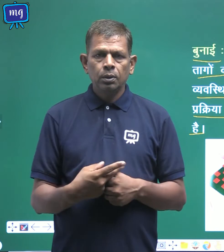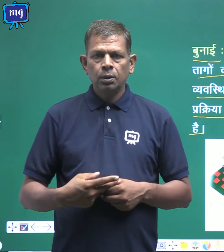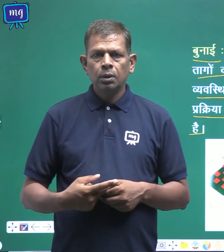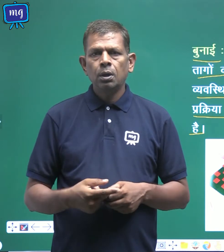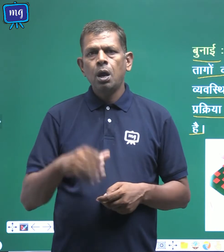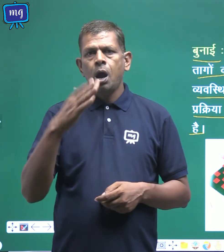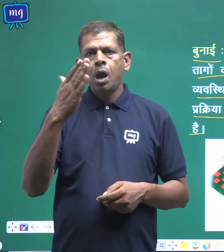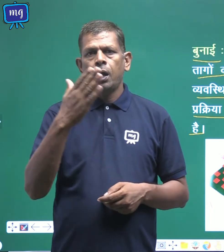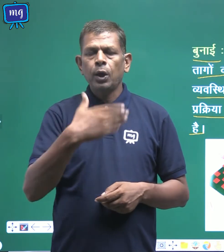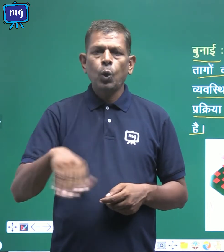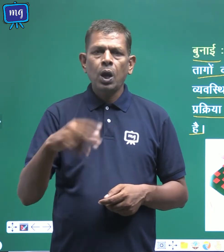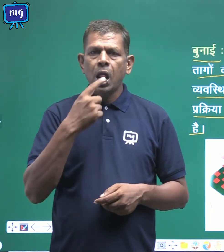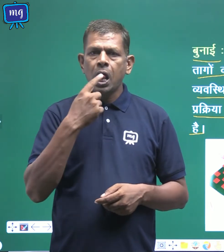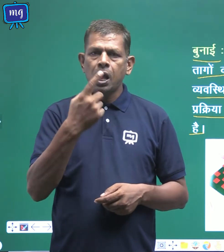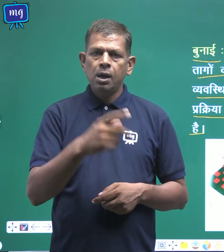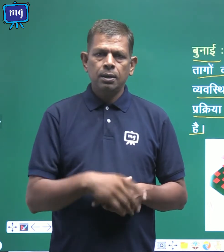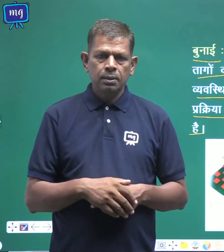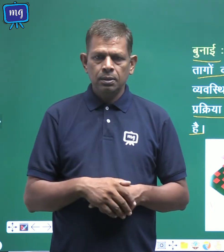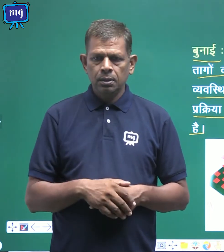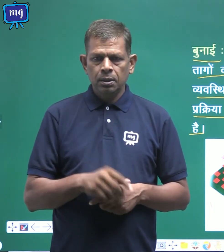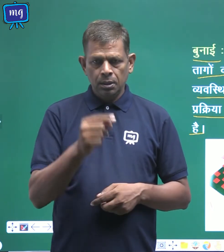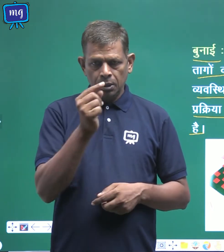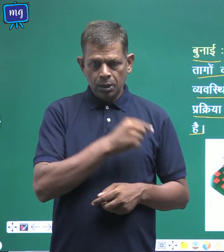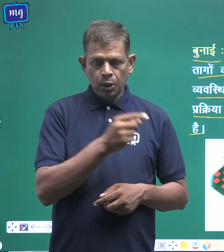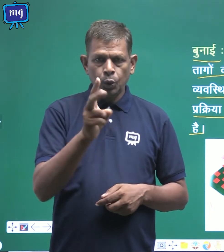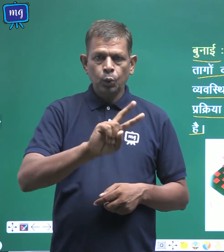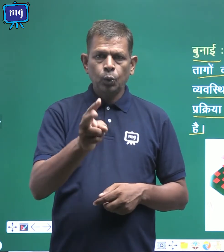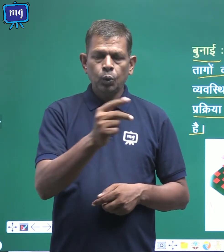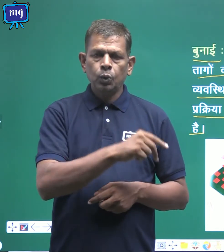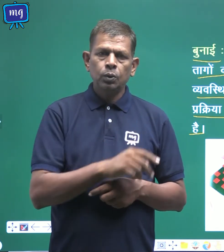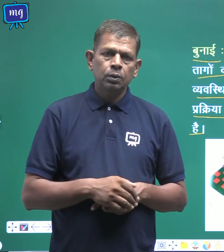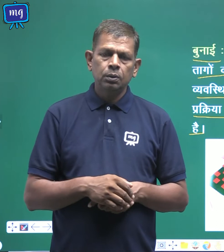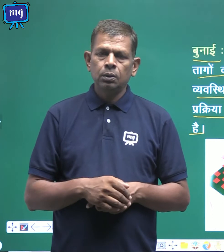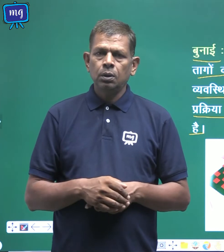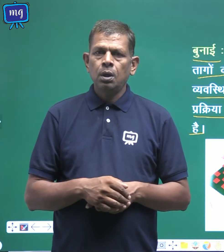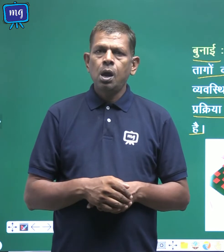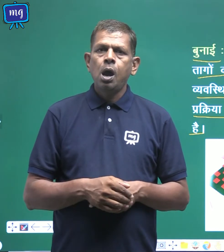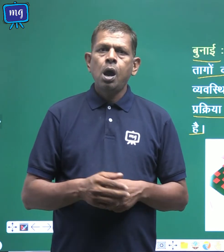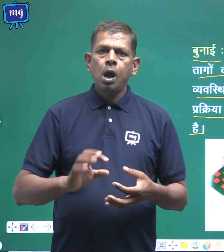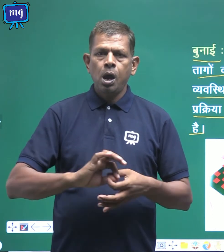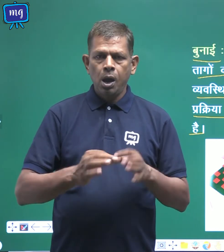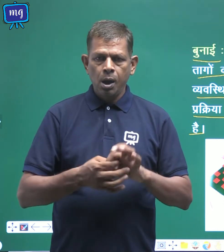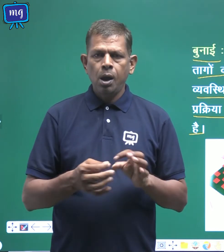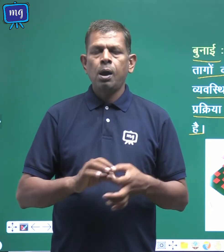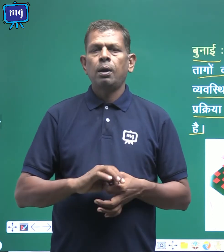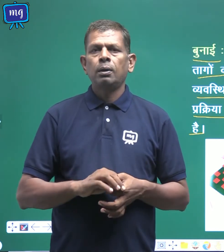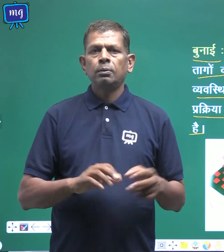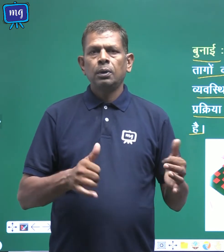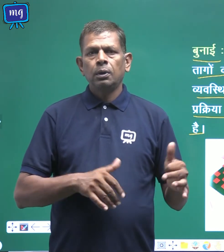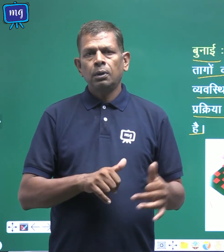हरी और लाल इन दोनों को आपस में व्यवस्थित करके